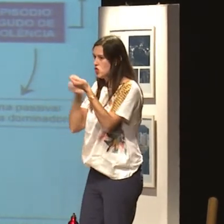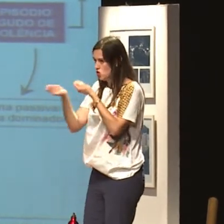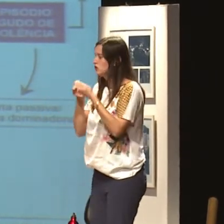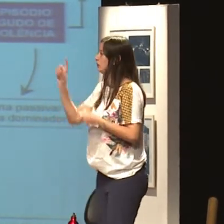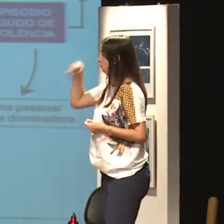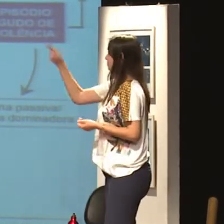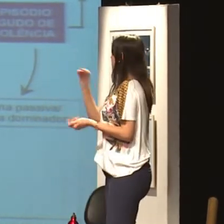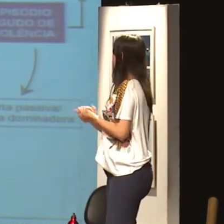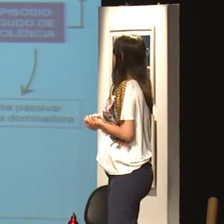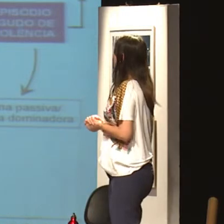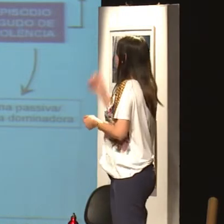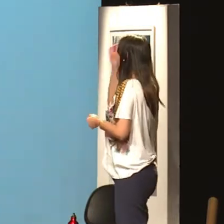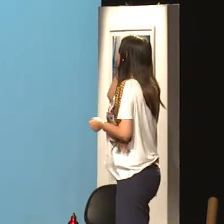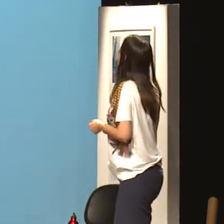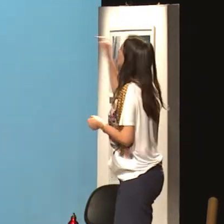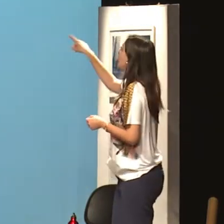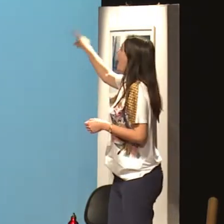limite, tem que ter uma conversa, uma negociação.